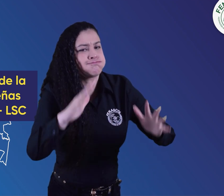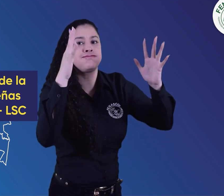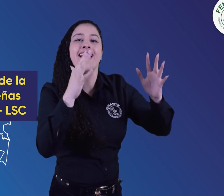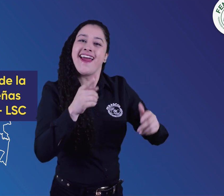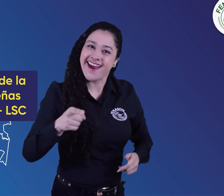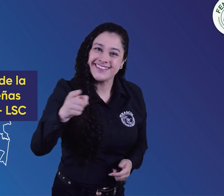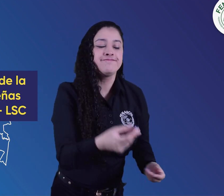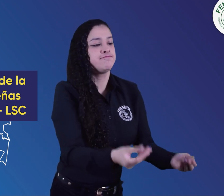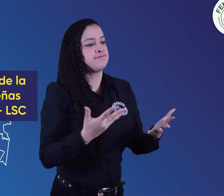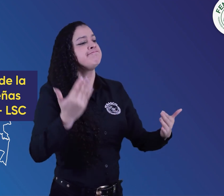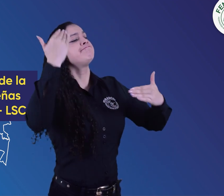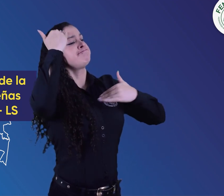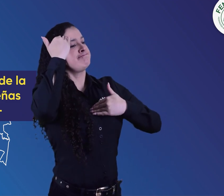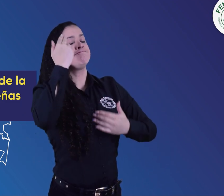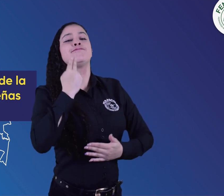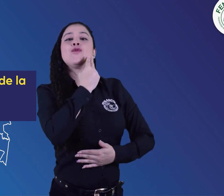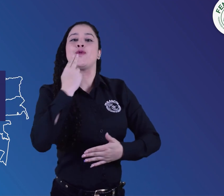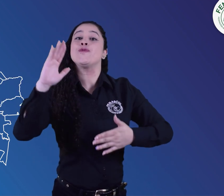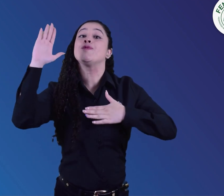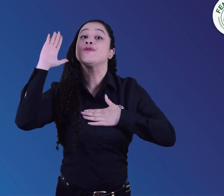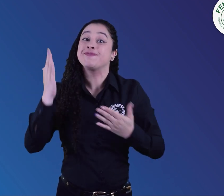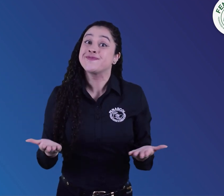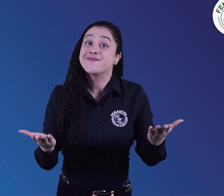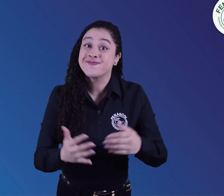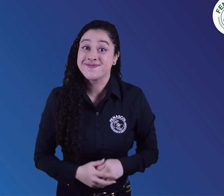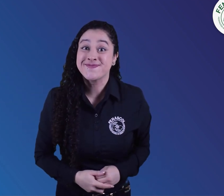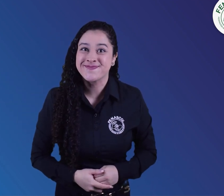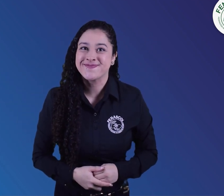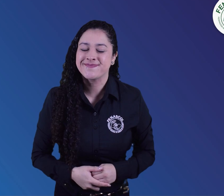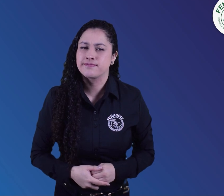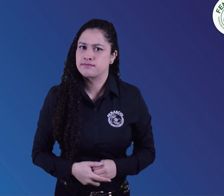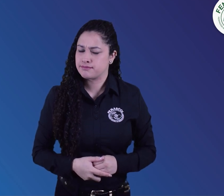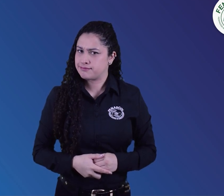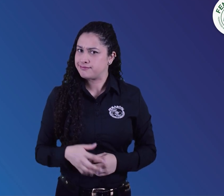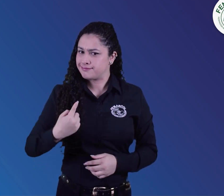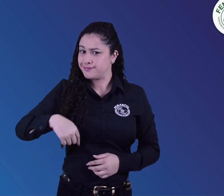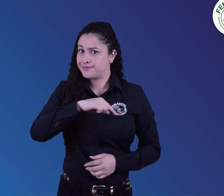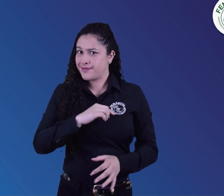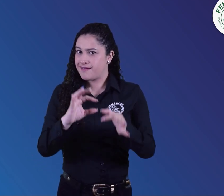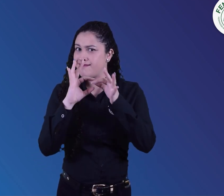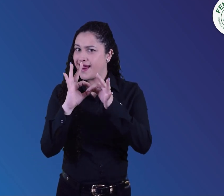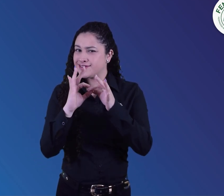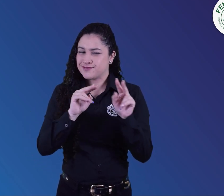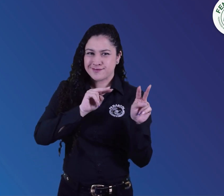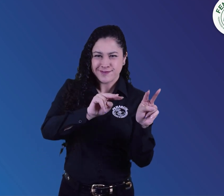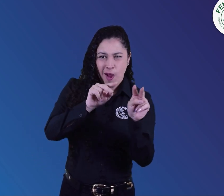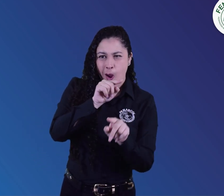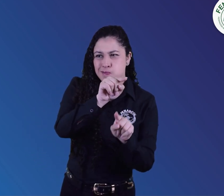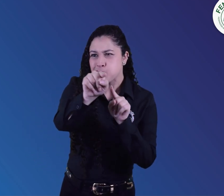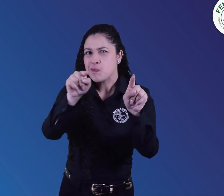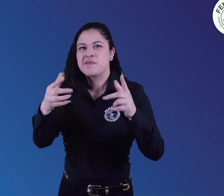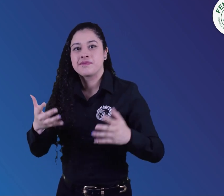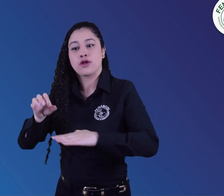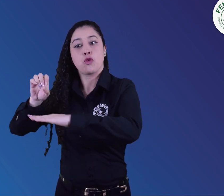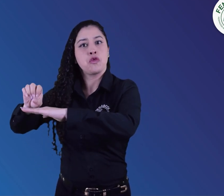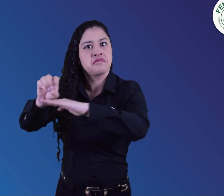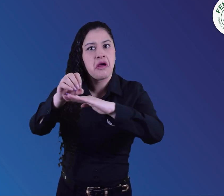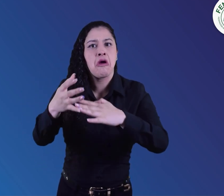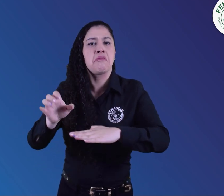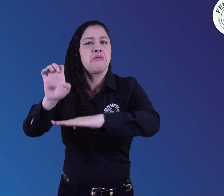celebrar, reconocer, tomar conciencia y compromiso. Desde FENASCOL seguiremos acompañándolos